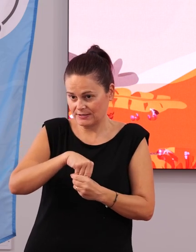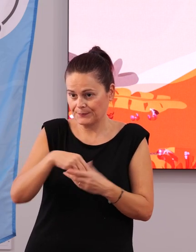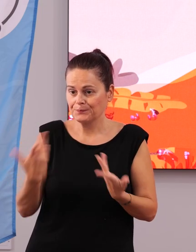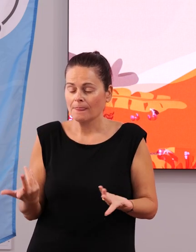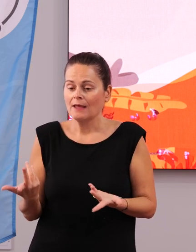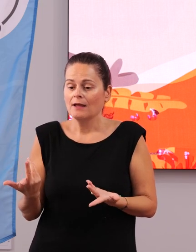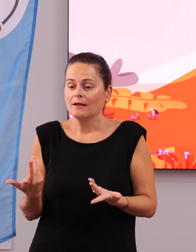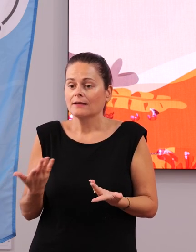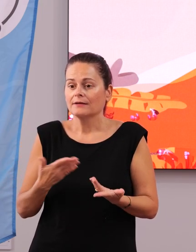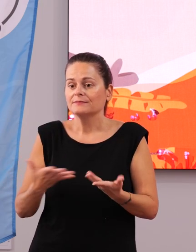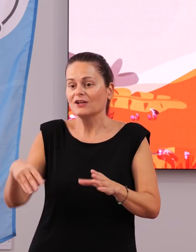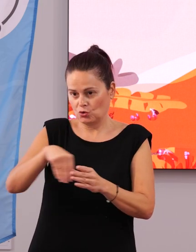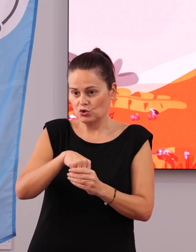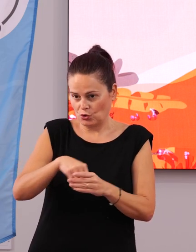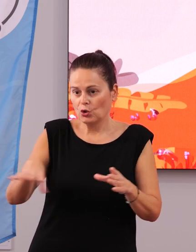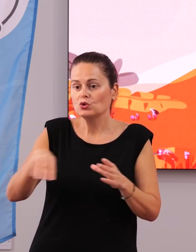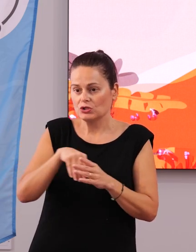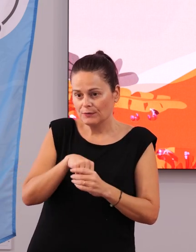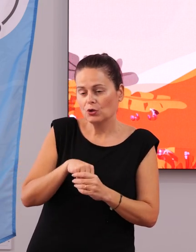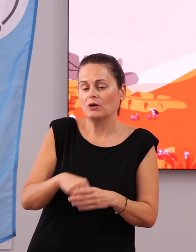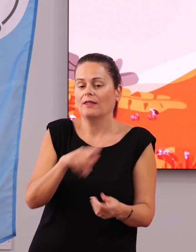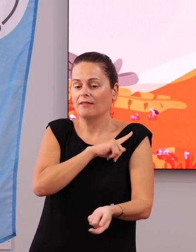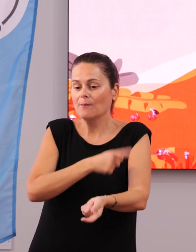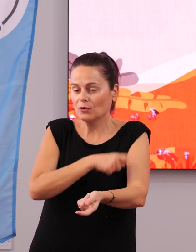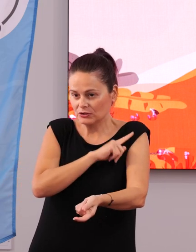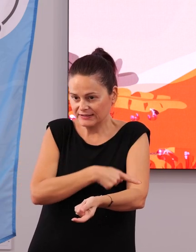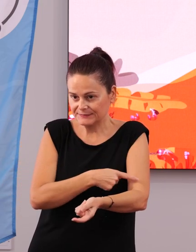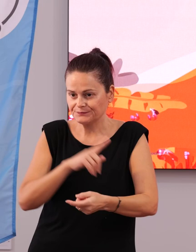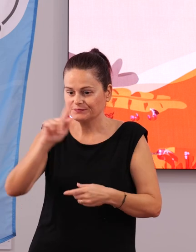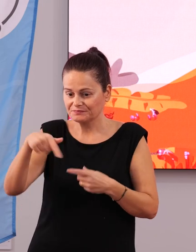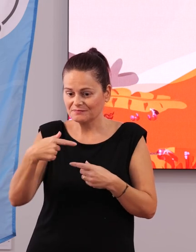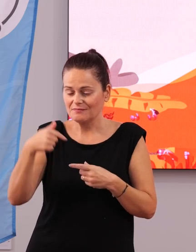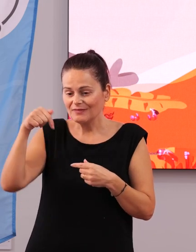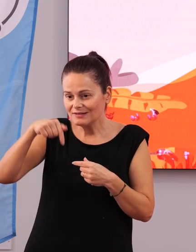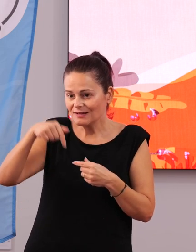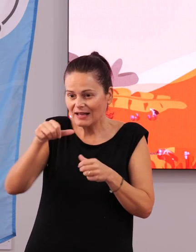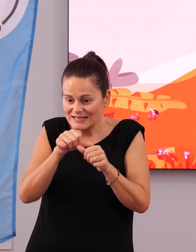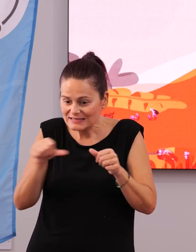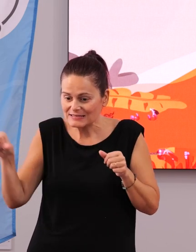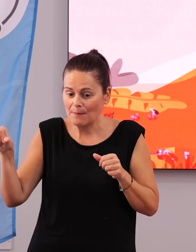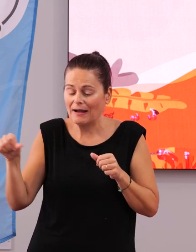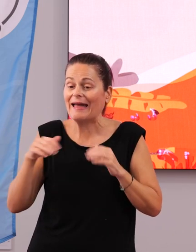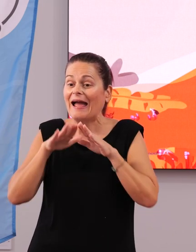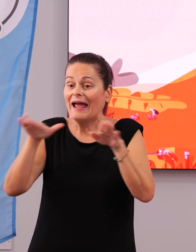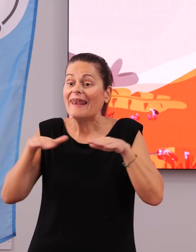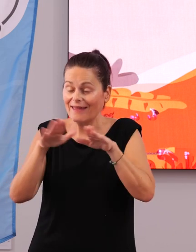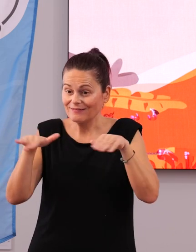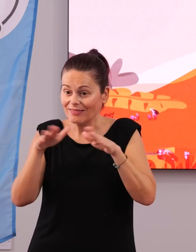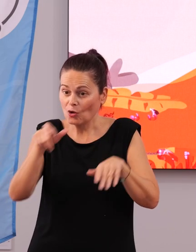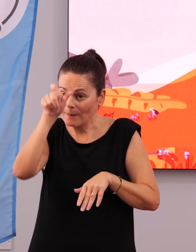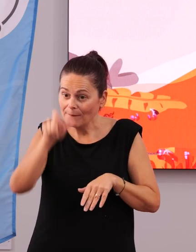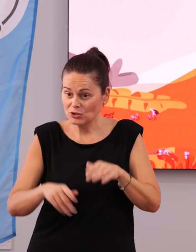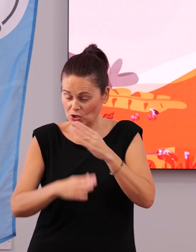colaboración de la Concejalía de Deportes y que esta semana ya hemos roto un techo de cristal. Vamos a dar natación para personas con